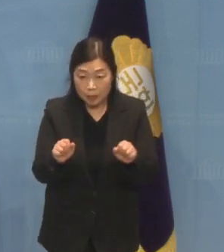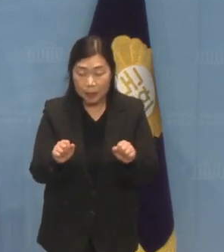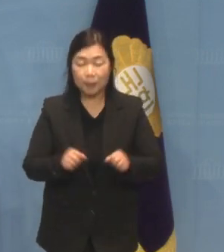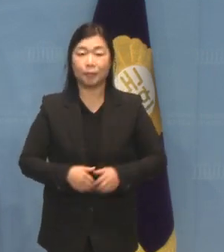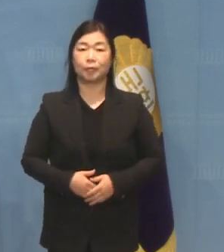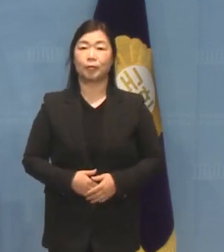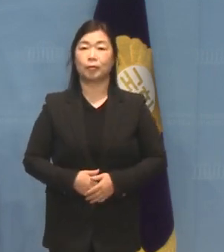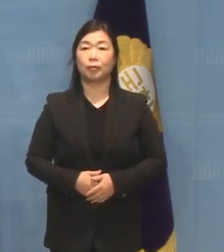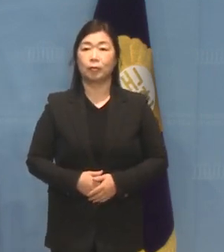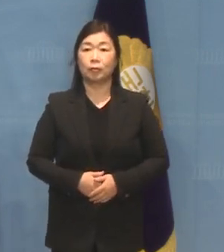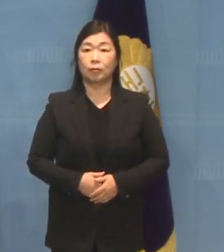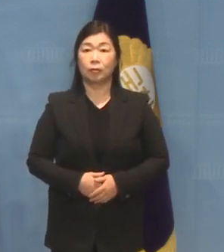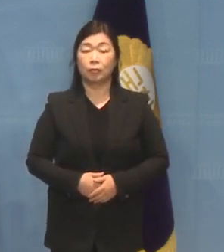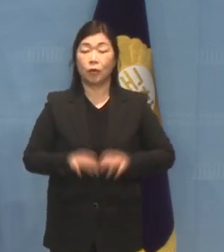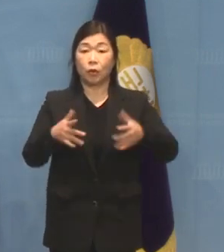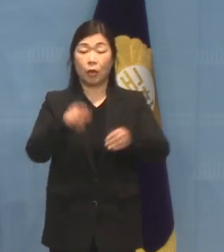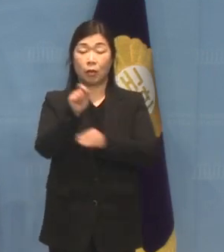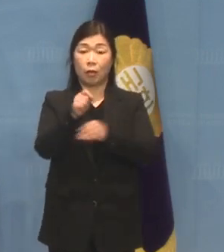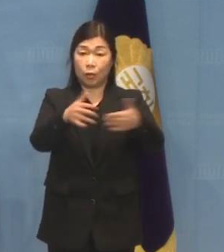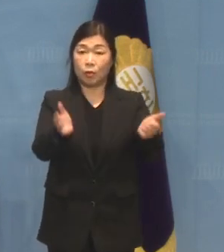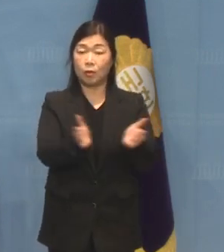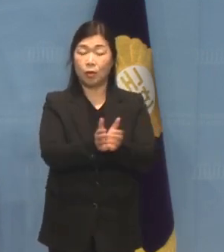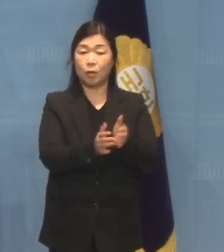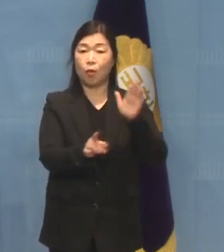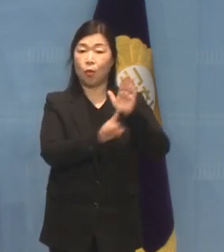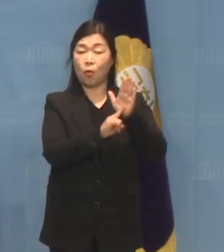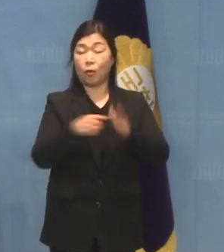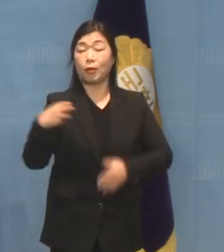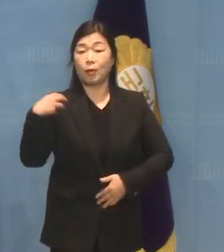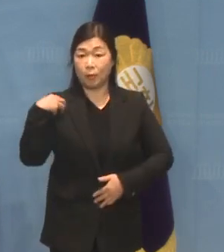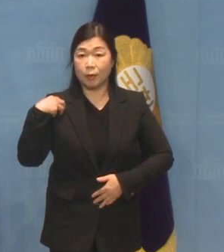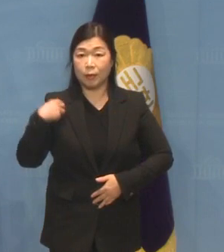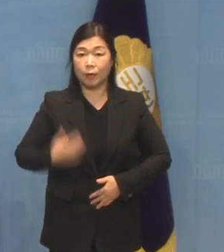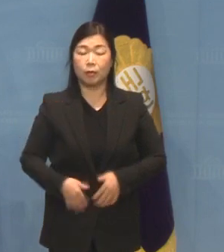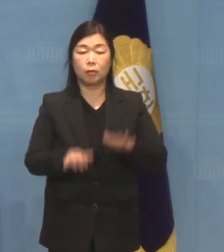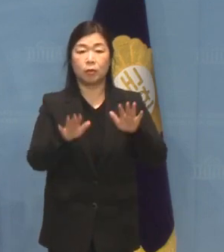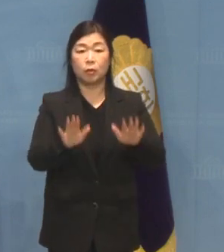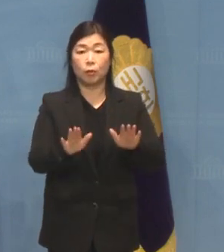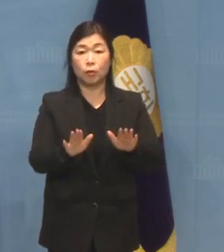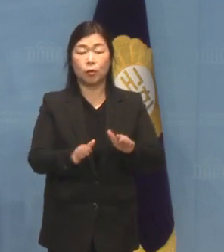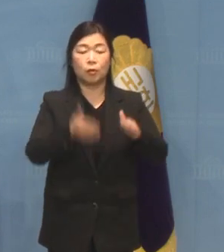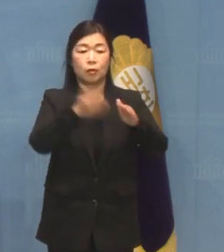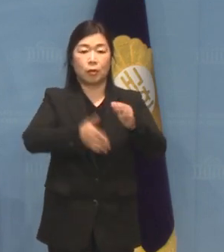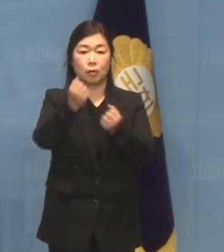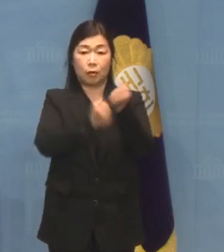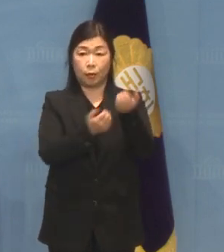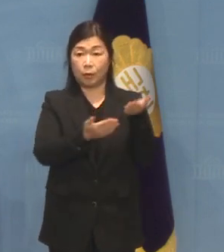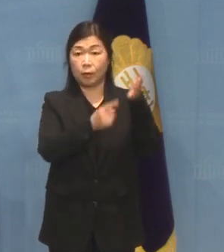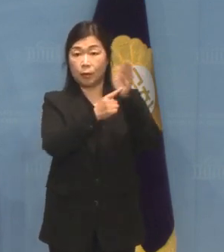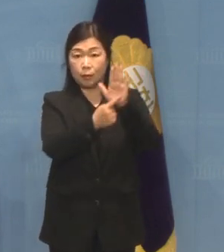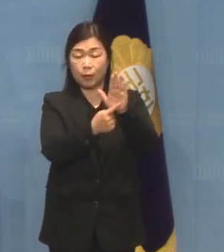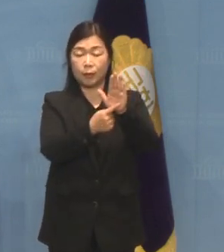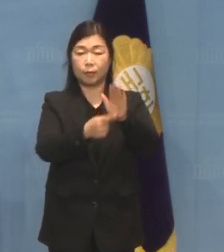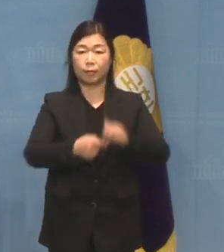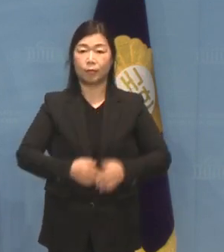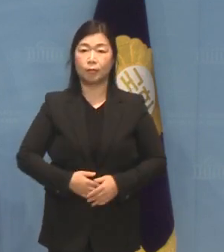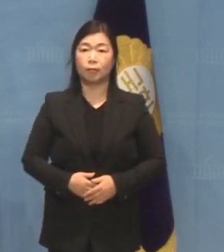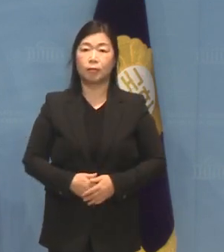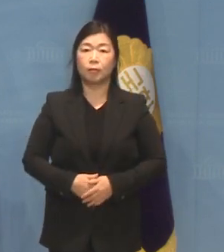국회사무처 공보기획관입니다 이번주 정례 브리핑을 시작하겠습니다